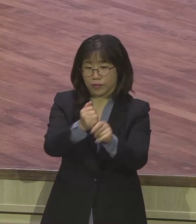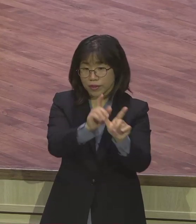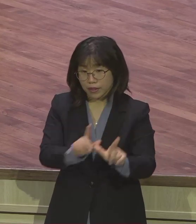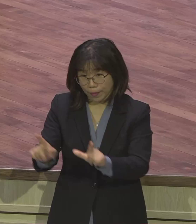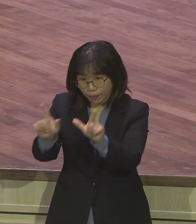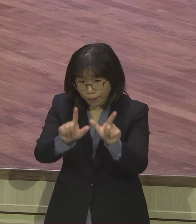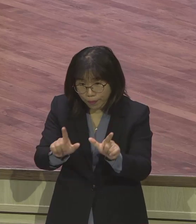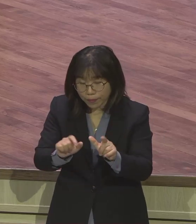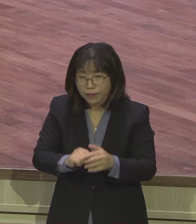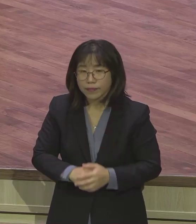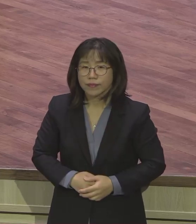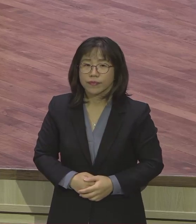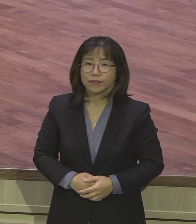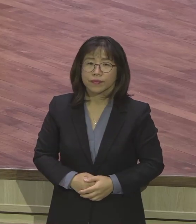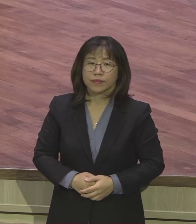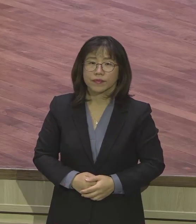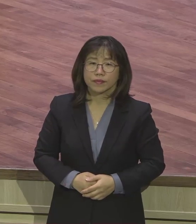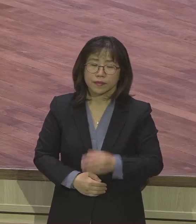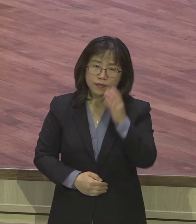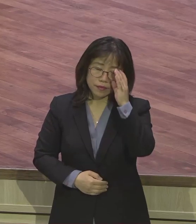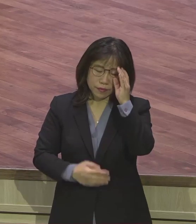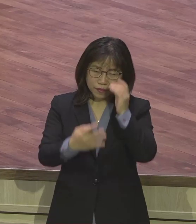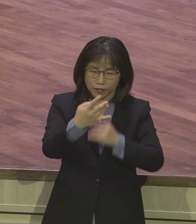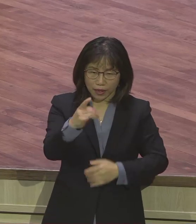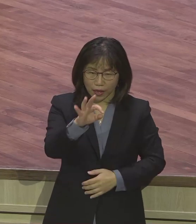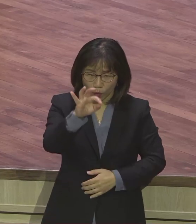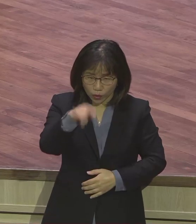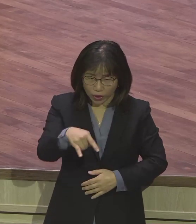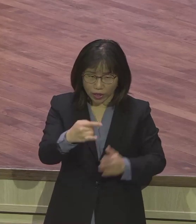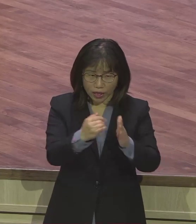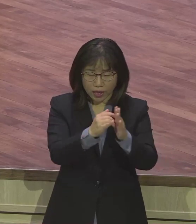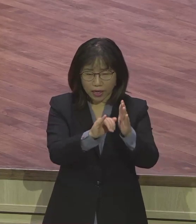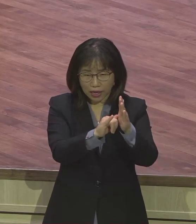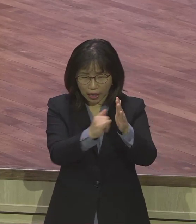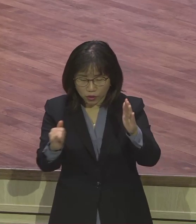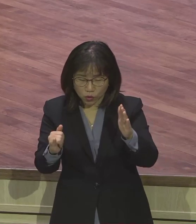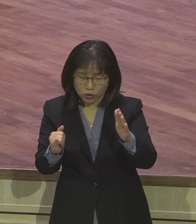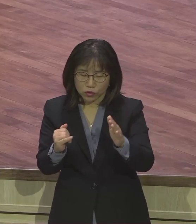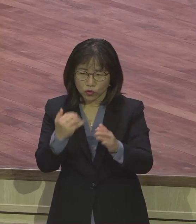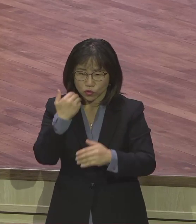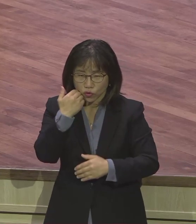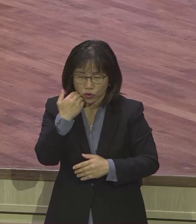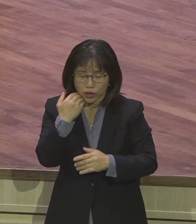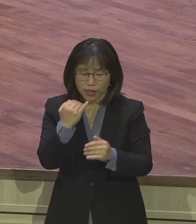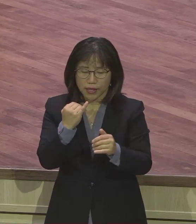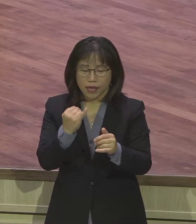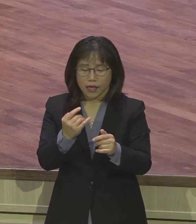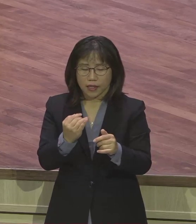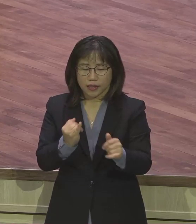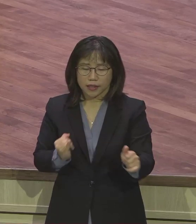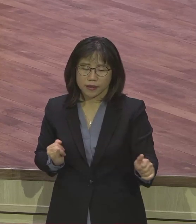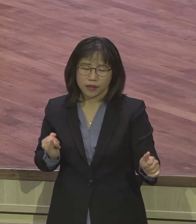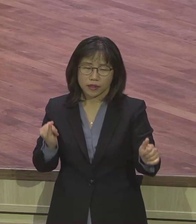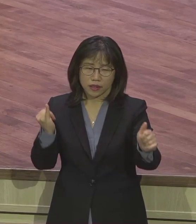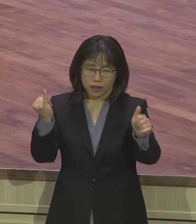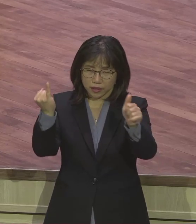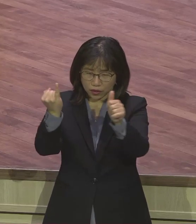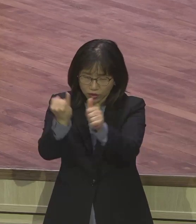1, 2절을 봅니다. 레위 가족 중 한 사람이 가서 레위 여자에게 장가들어. 그 여자가 임신하여 아들을 낳았니